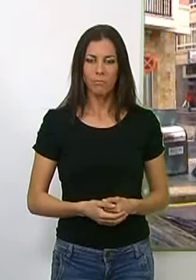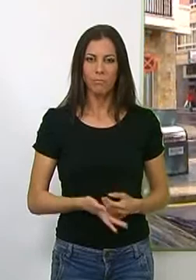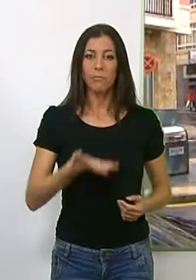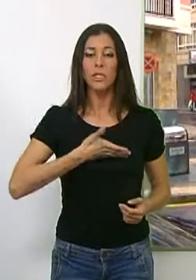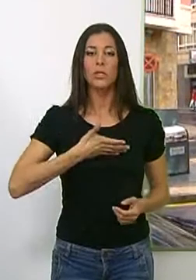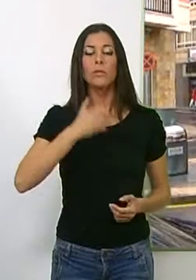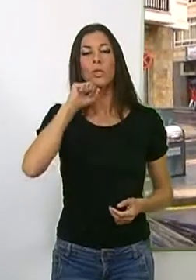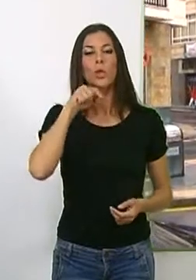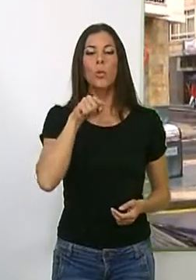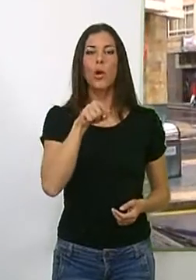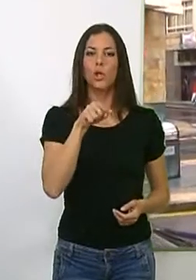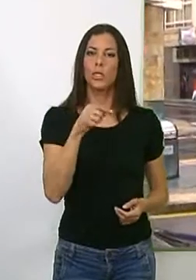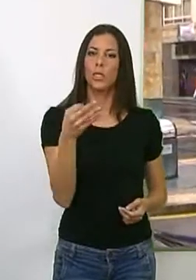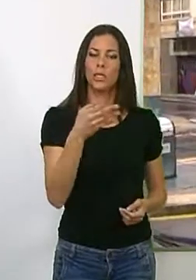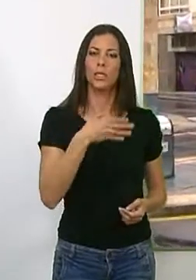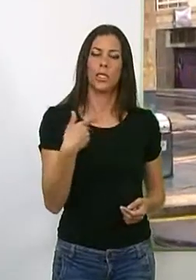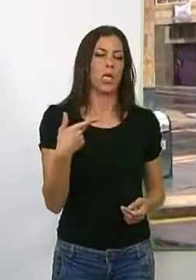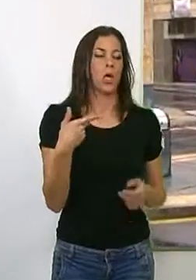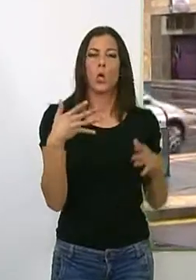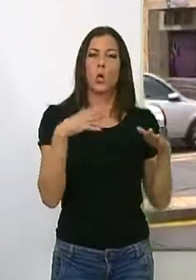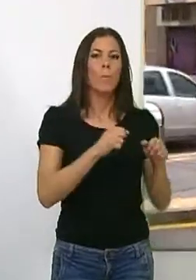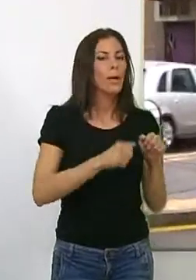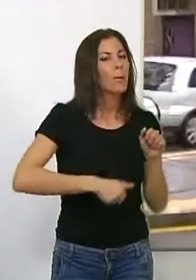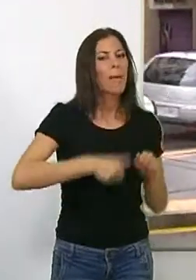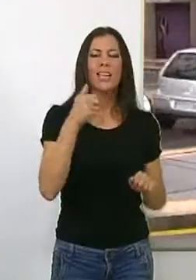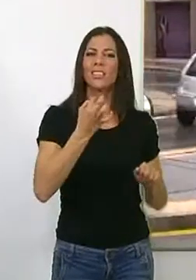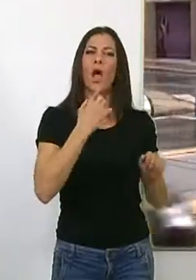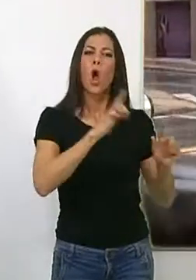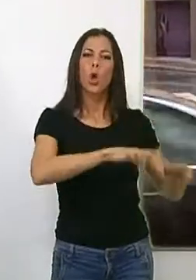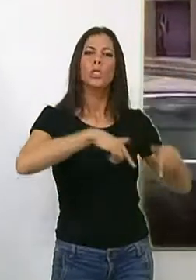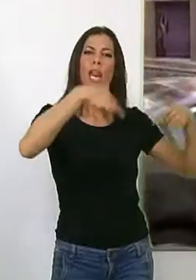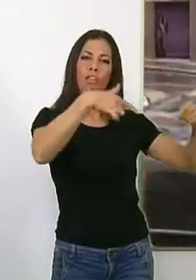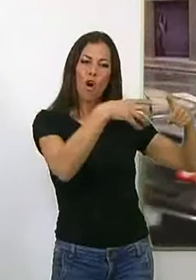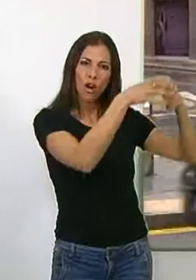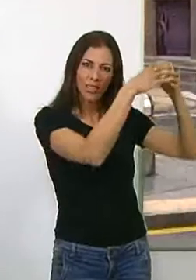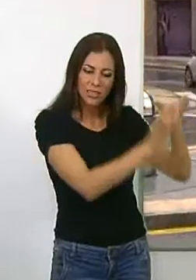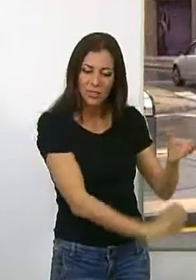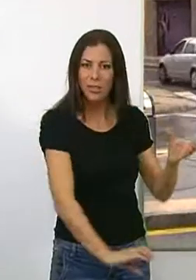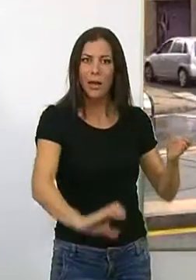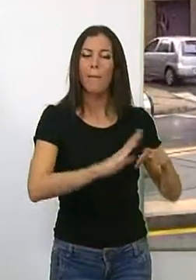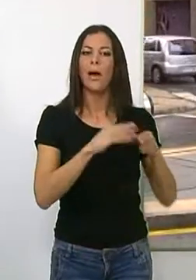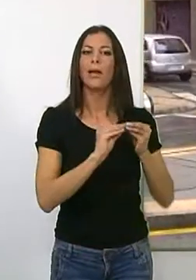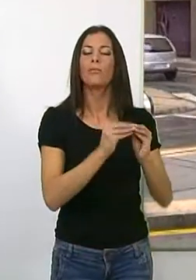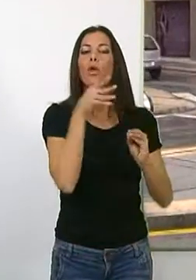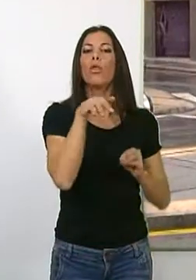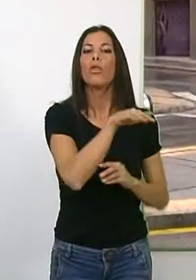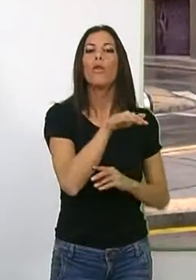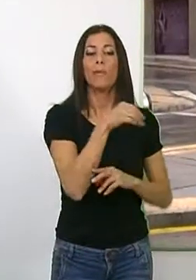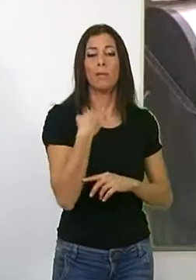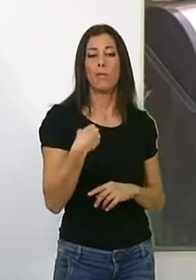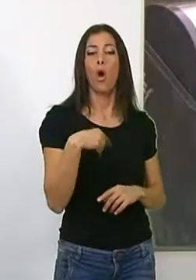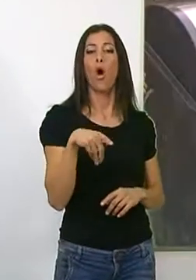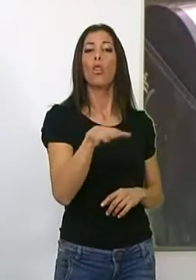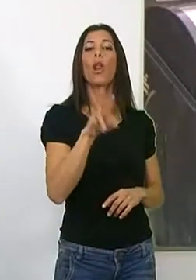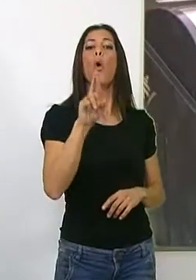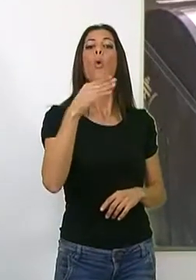El Ayuntamiento de Madrid va a comprar más contenedores soterrados para instalarlos en la zona